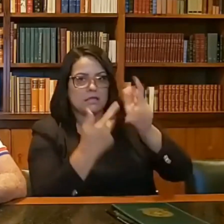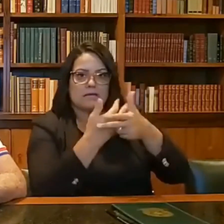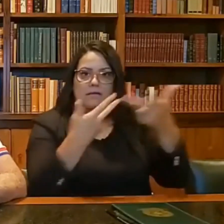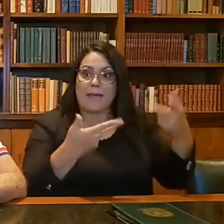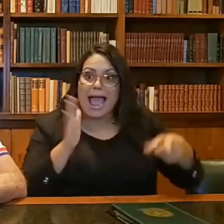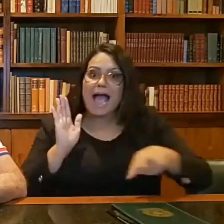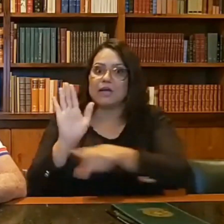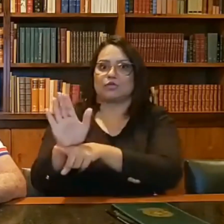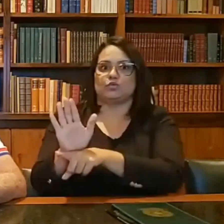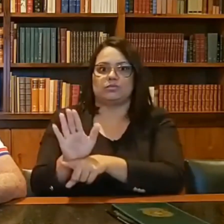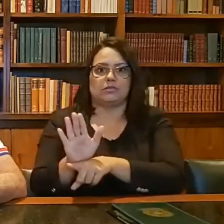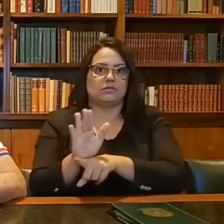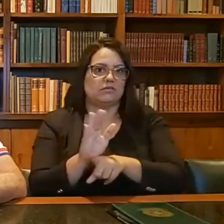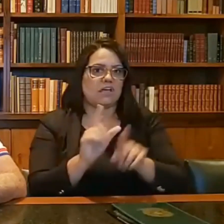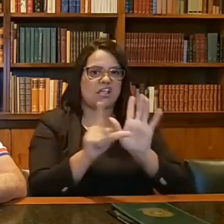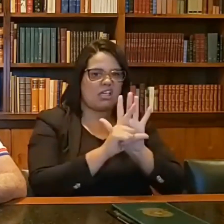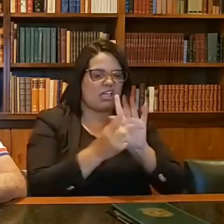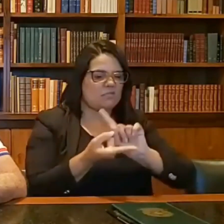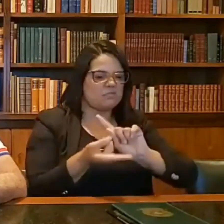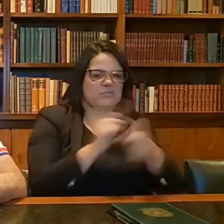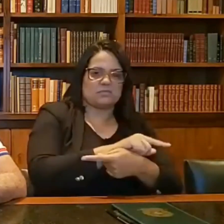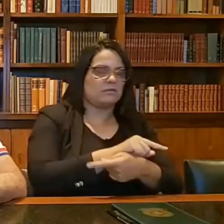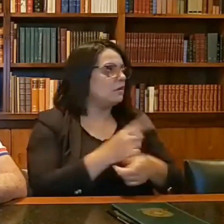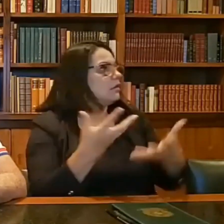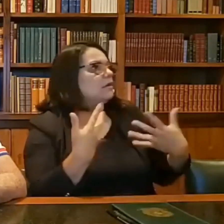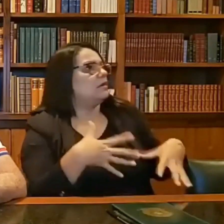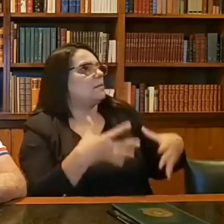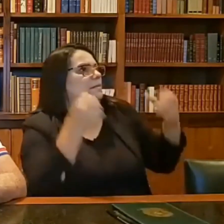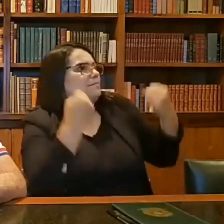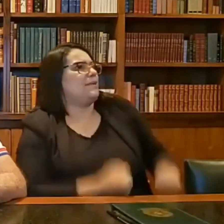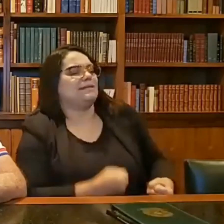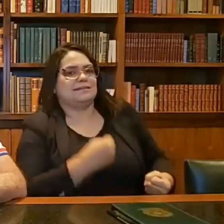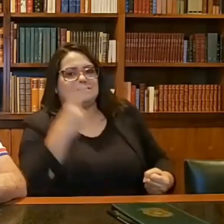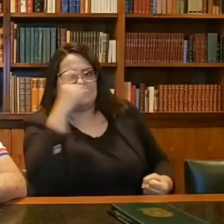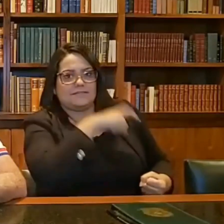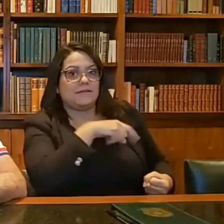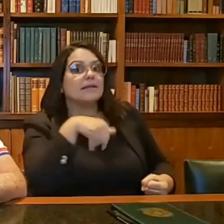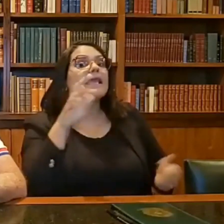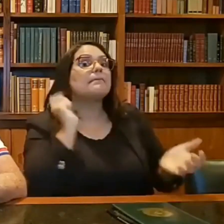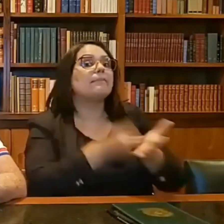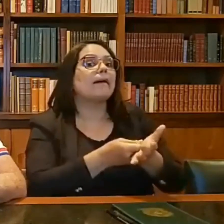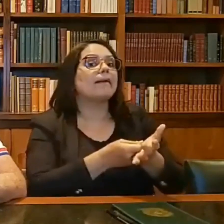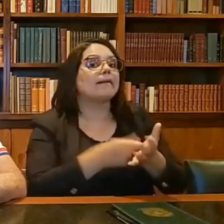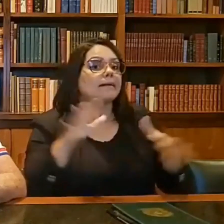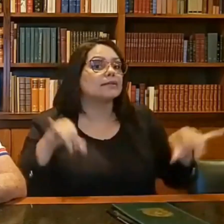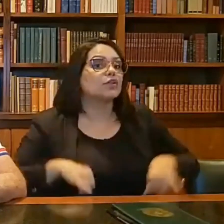trocando equipamentos que dificultem a vida do brasileiro. Porque quem paga a conta da linha é todo mundo que está aí.